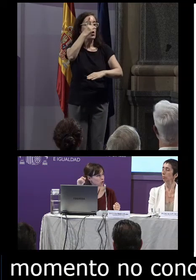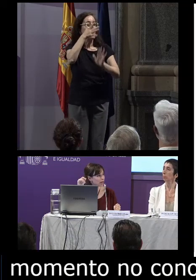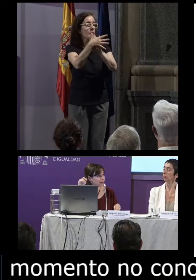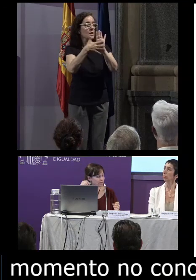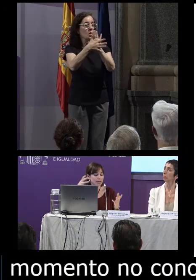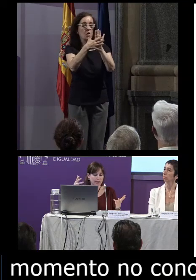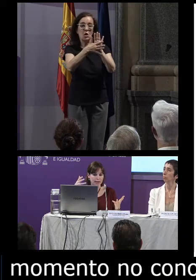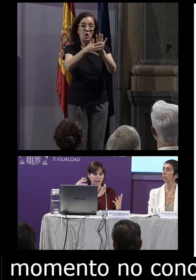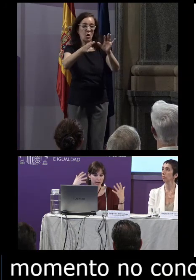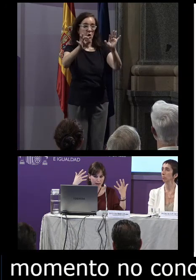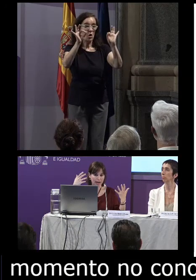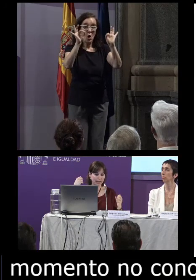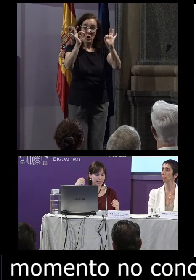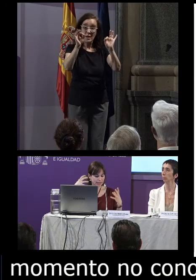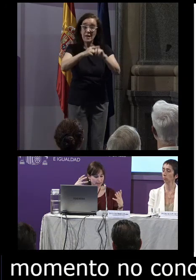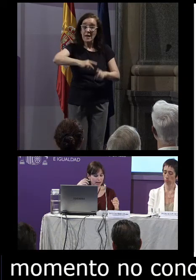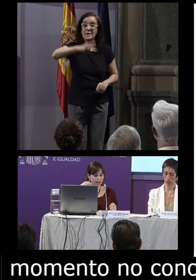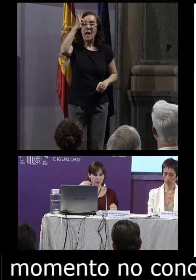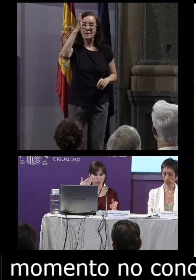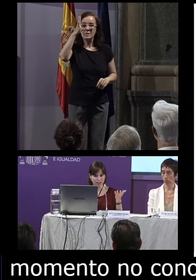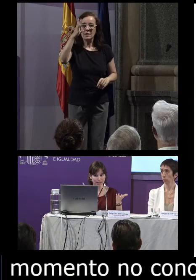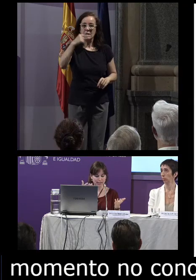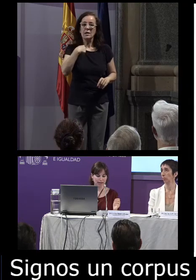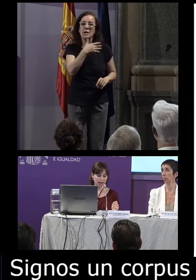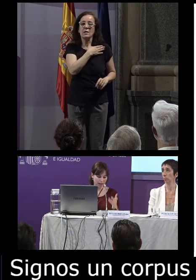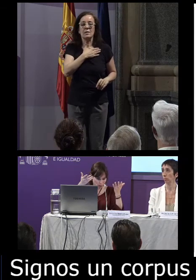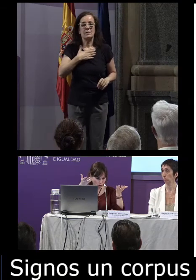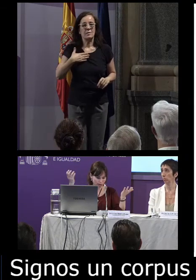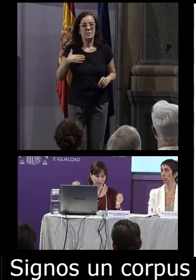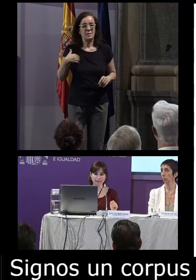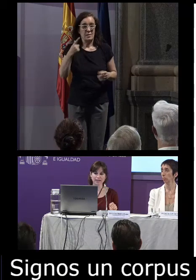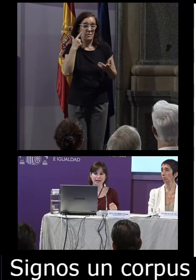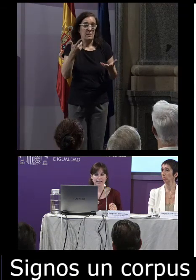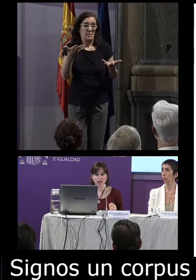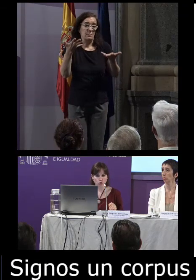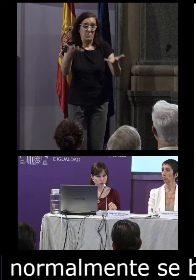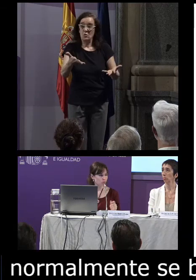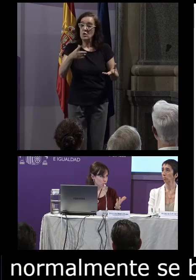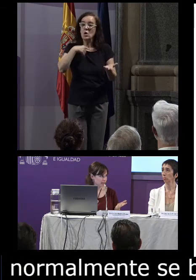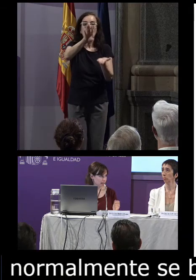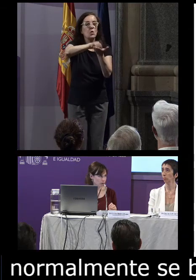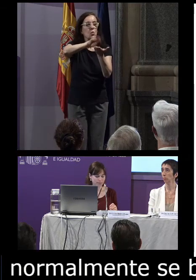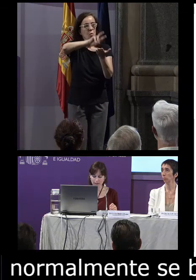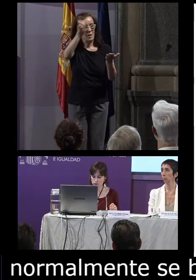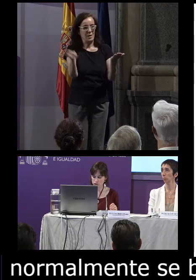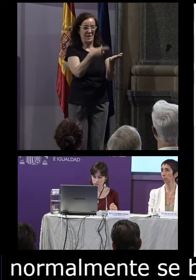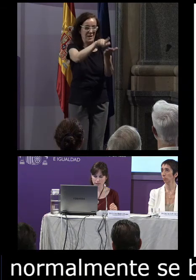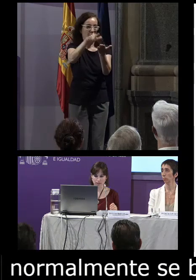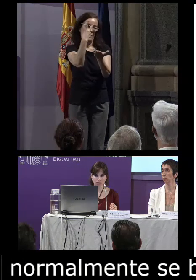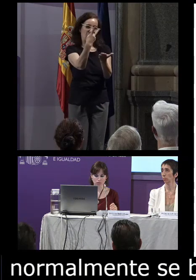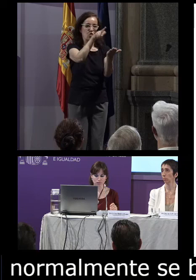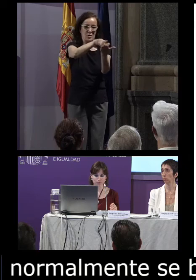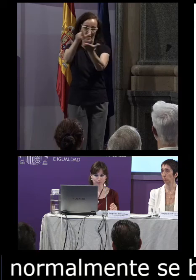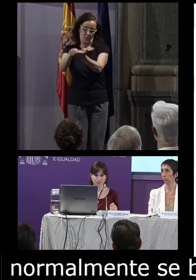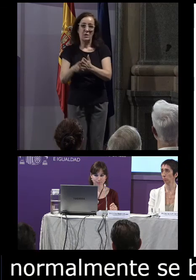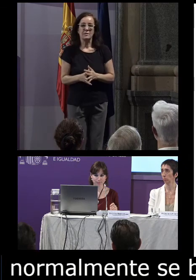signos concreta y la idea aquí sería tener esta disponibilidad este corpus multilingüe de las dos lenguas de